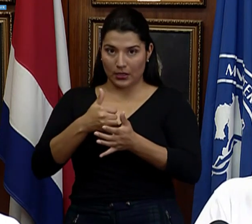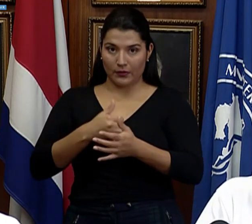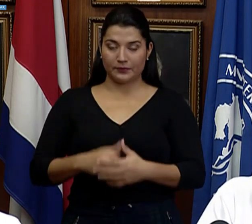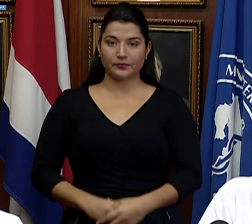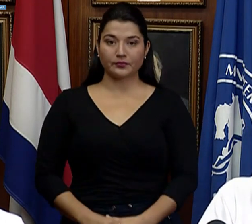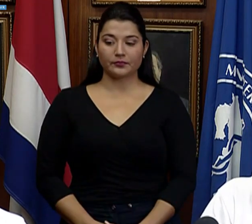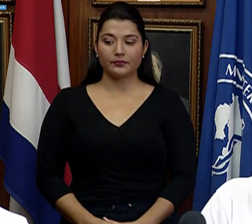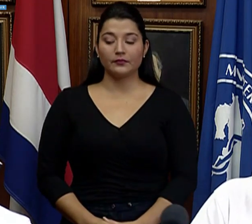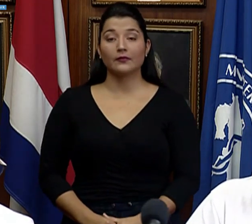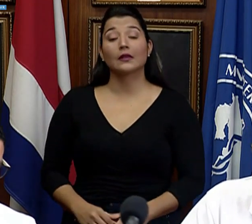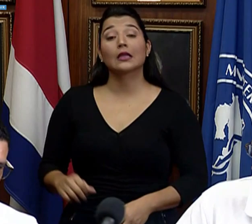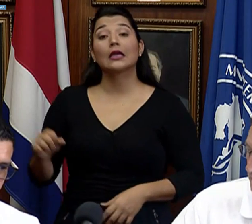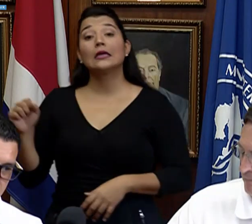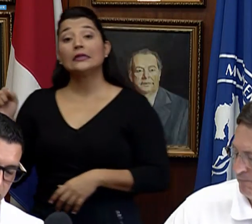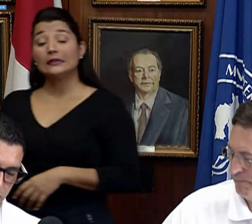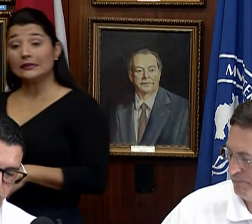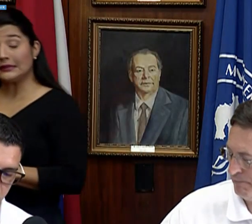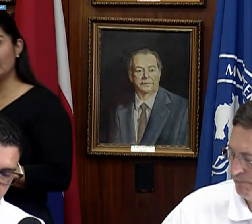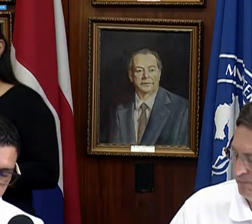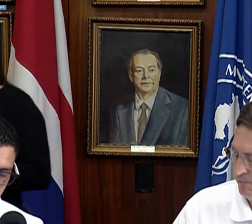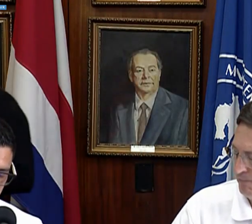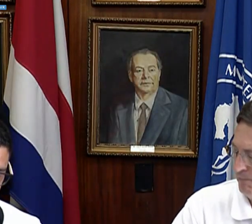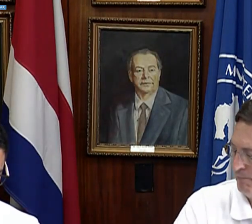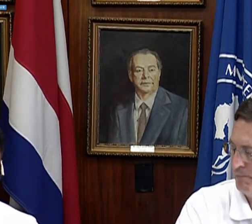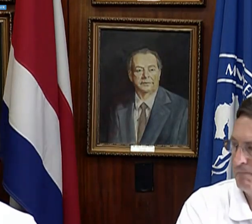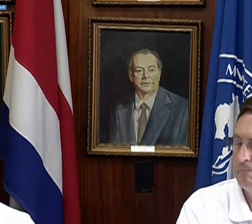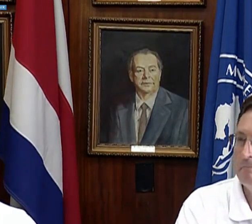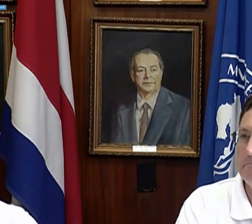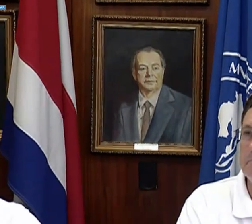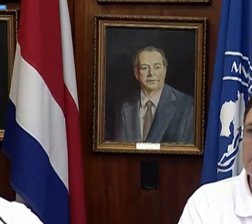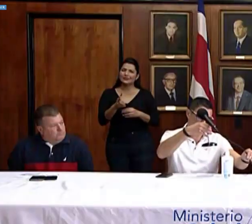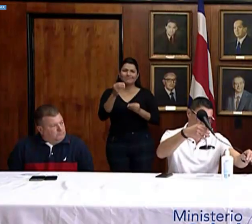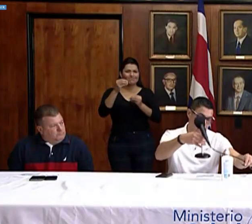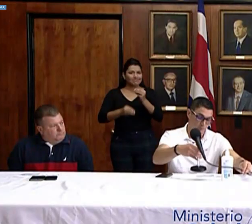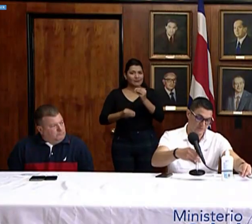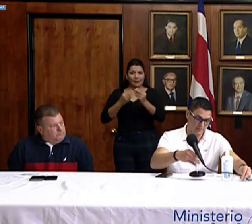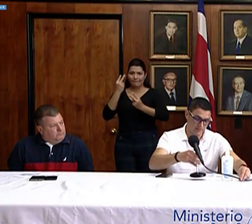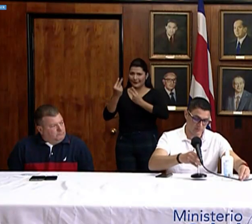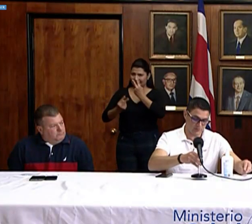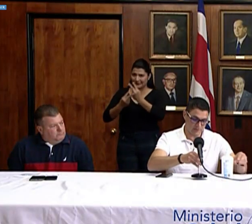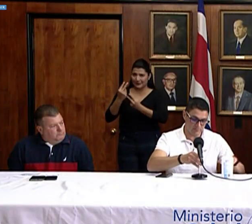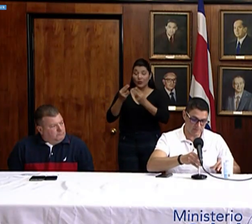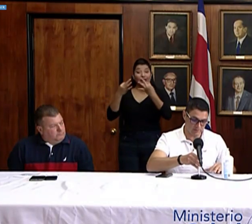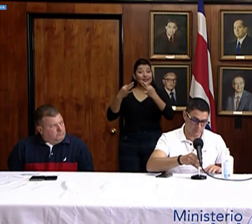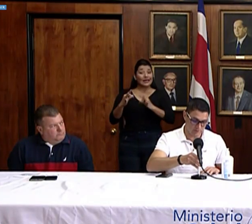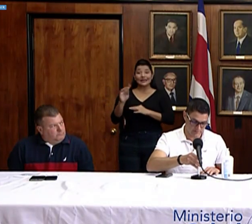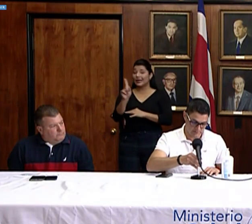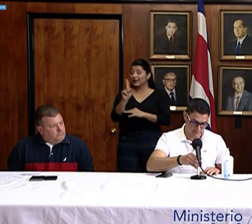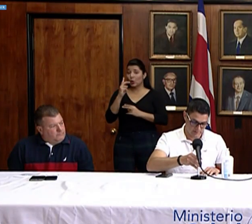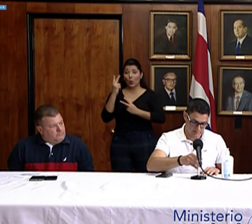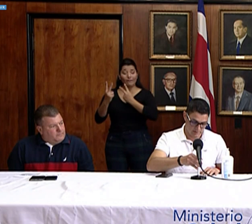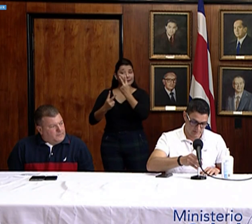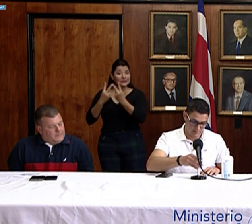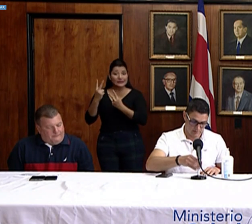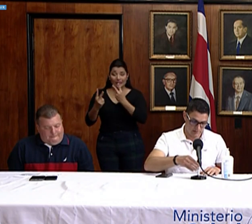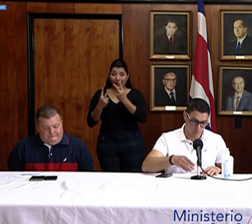Sí, incluso, de verdad, en ese sentido, disminuyamos las visitas, también tratar de no visitarlos, de si les llevamos la